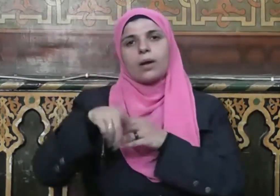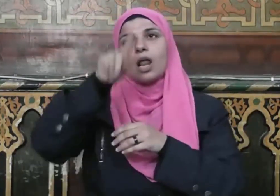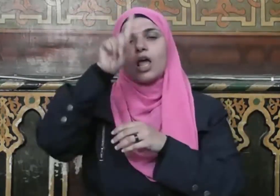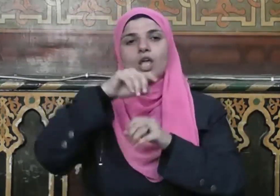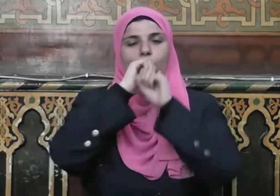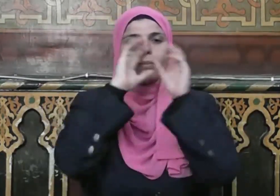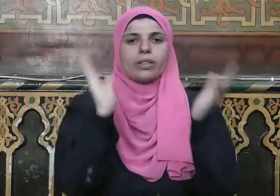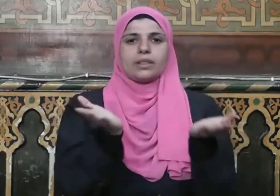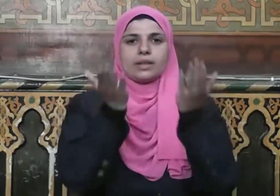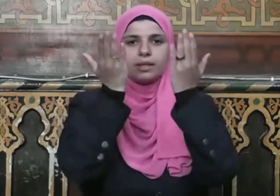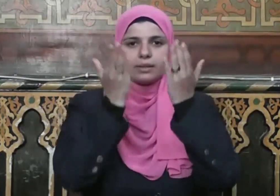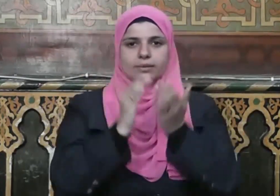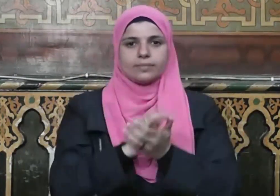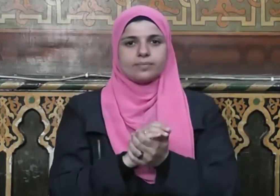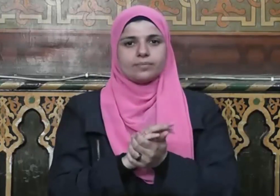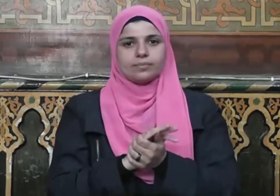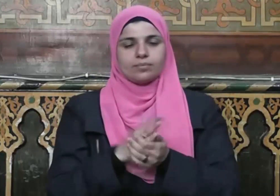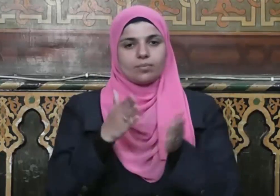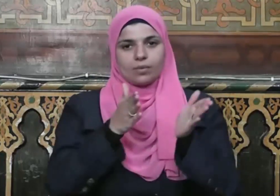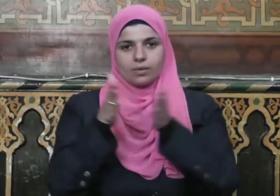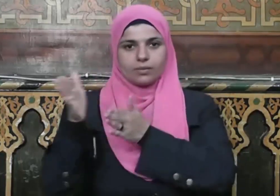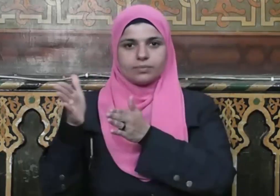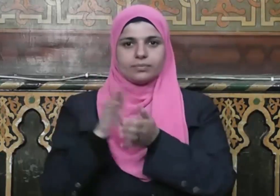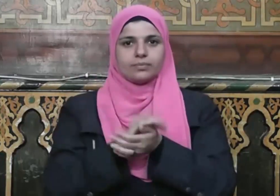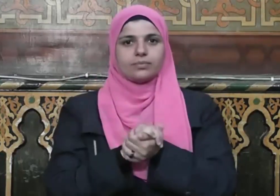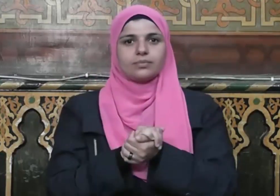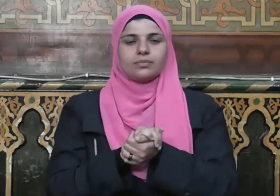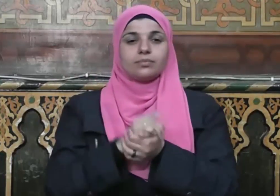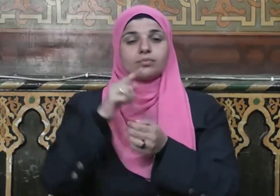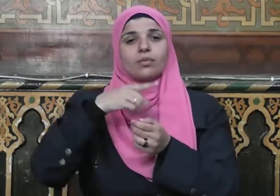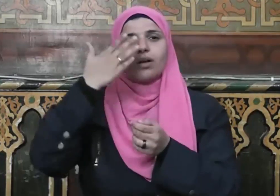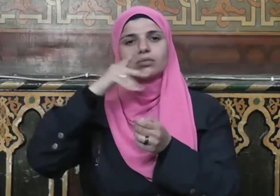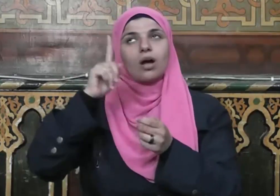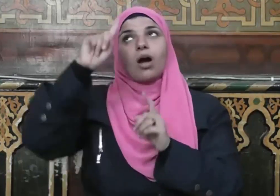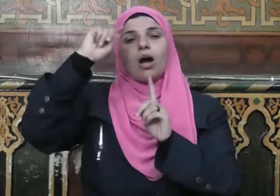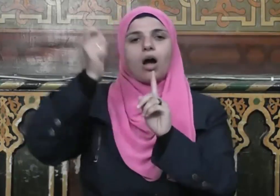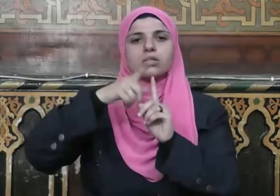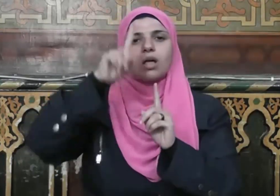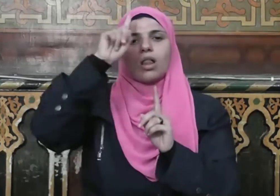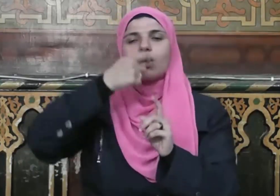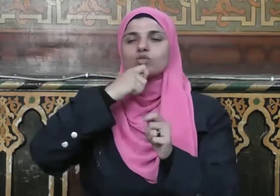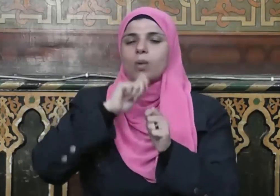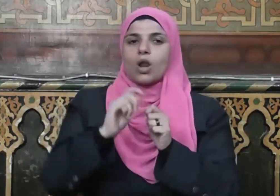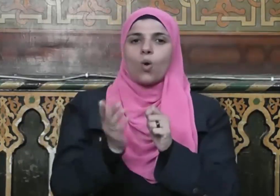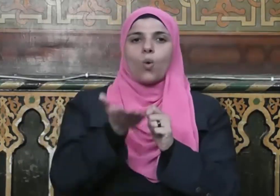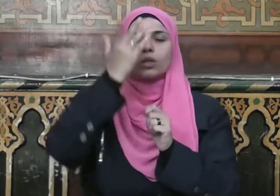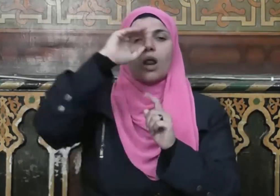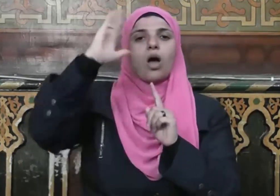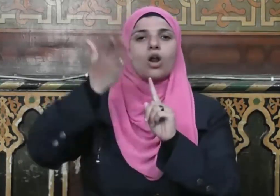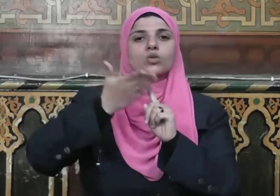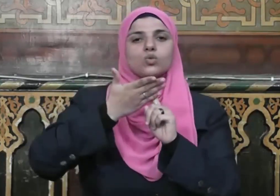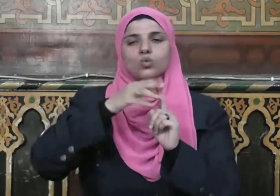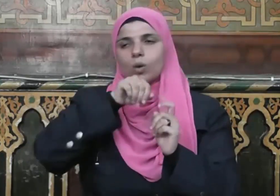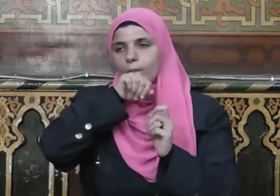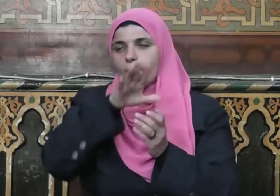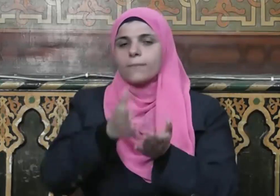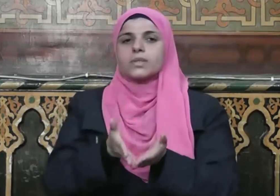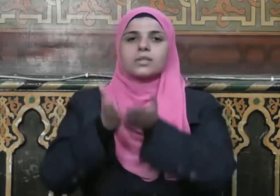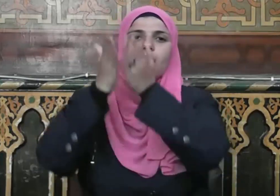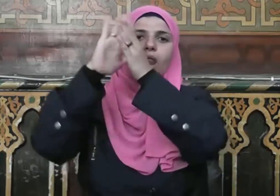تبعهم بإحسان إلى يوم الدين وبعد فلقد أرسل الله عز وجل رسوله صلى